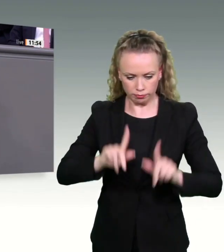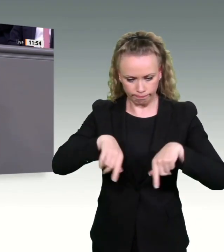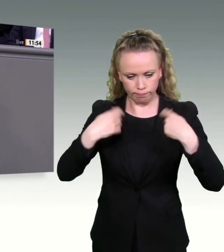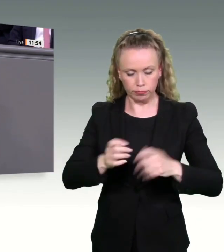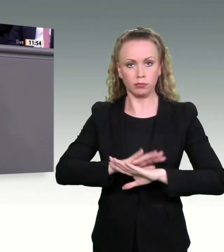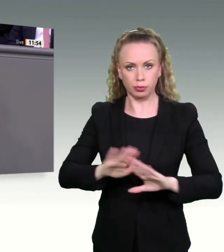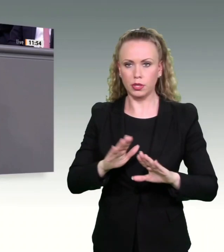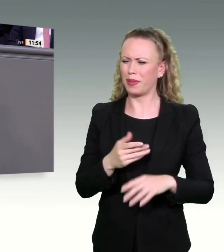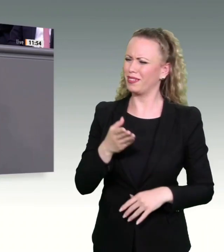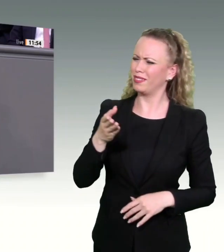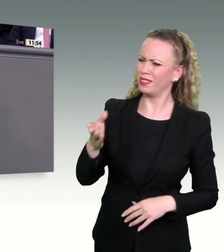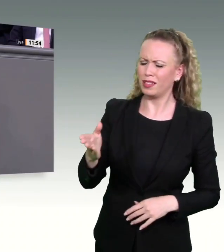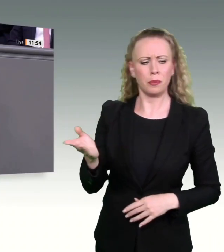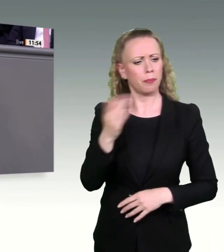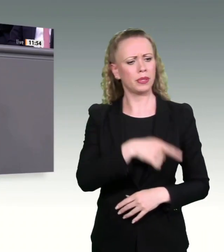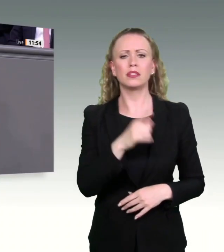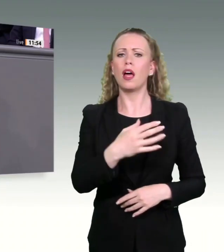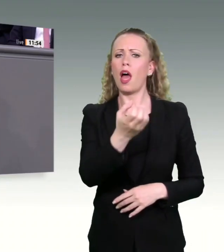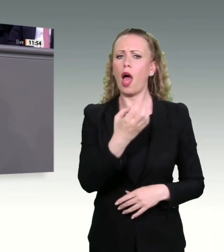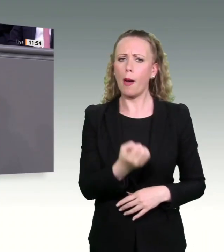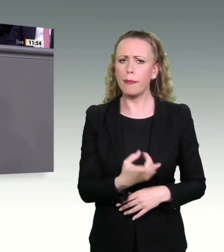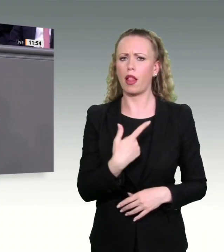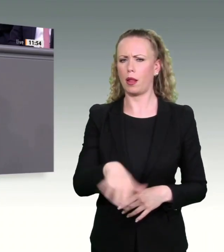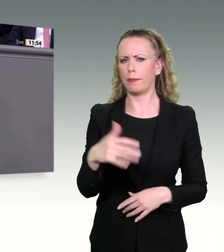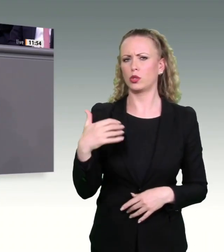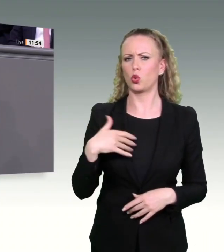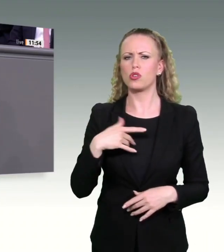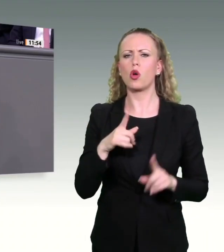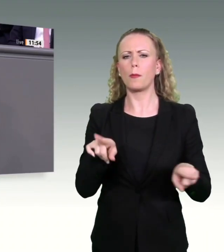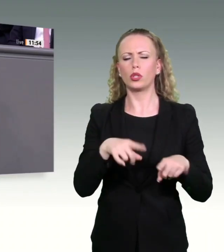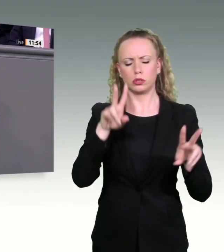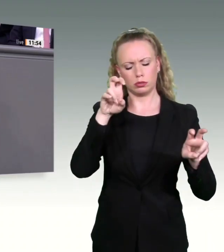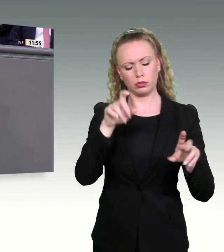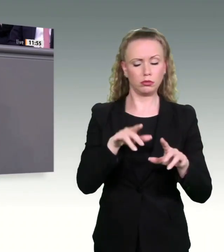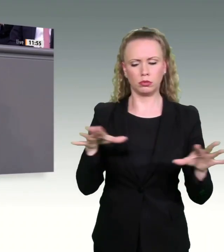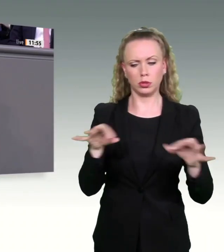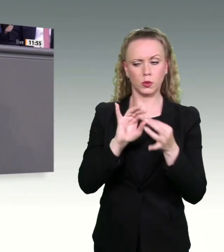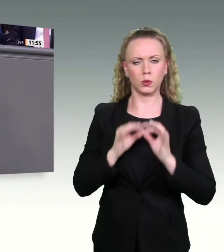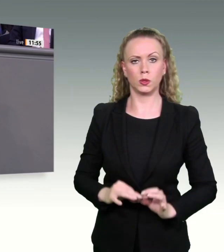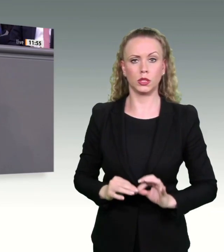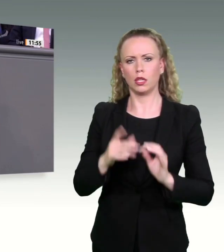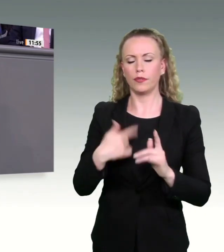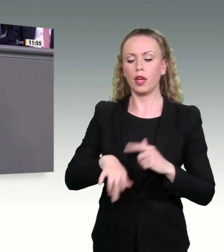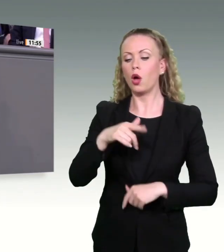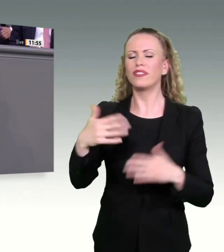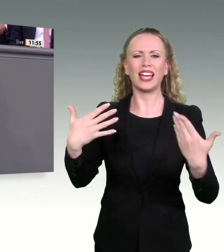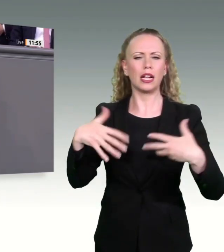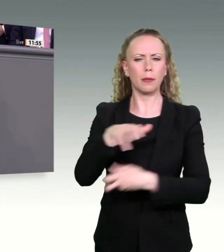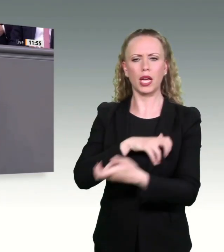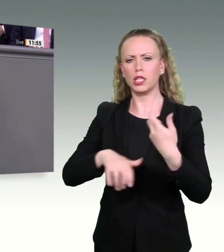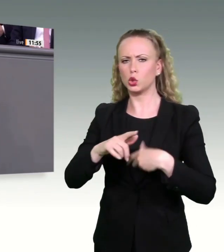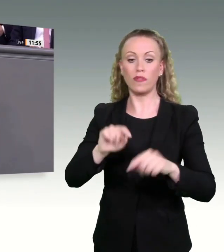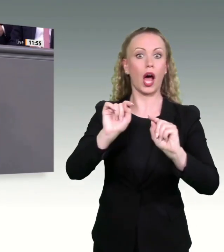Komponisten der Ampel einem Phantomproblem namens menschengemachter Klimakatastrophe nach und wollen die